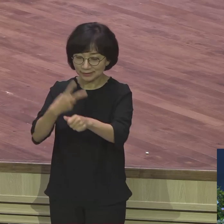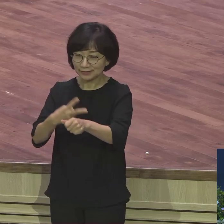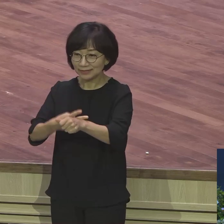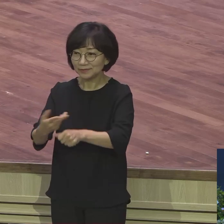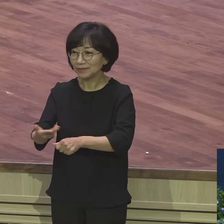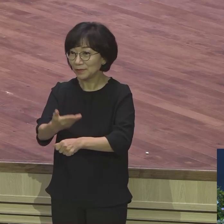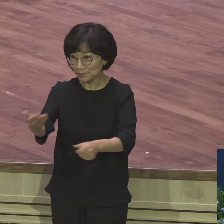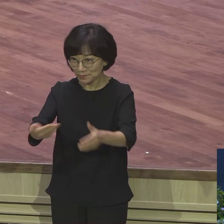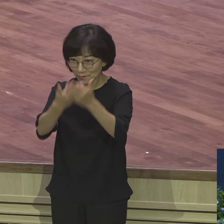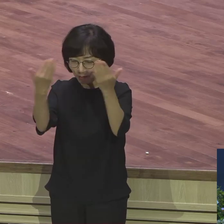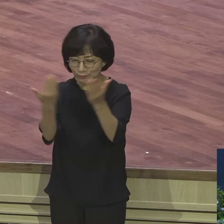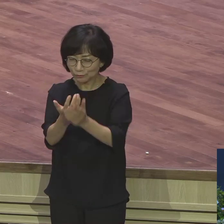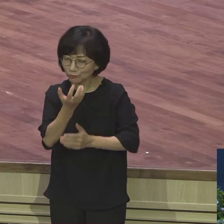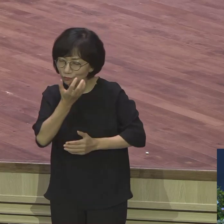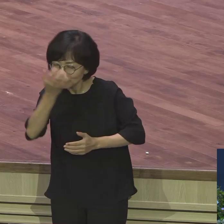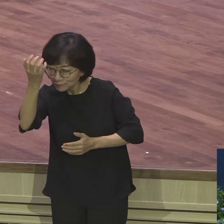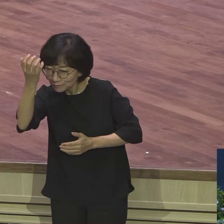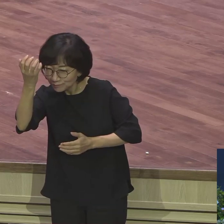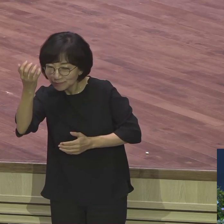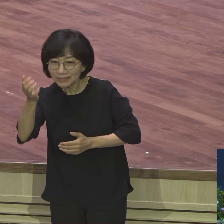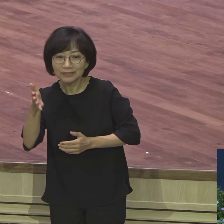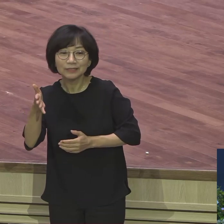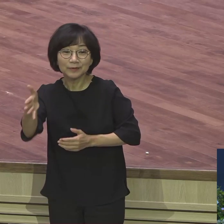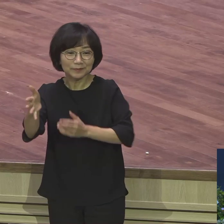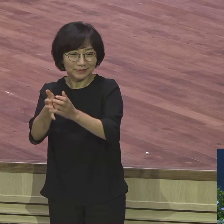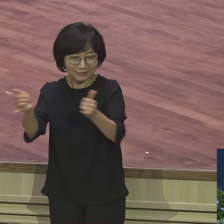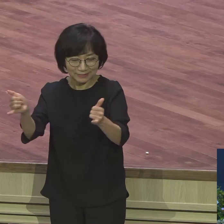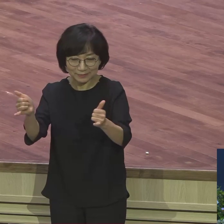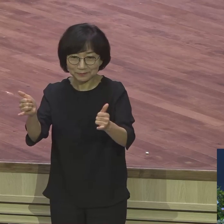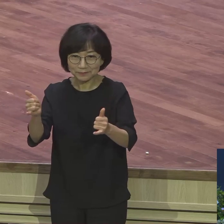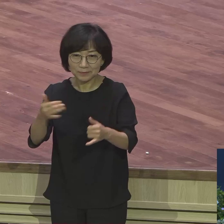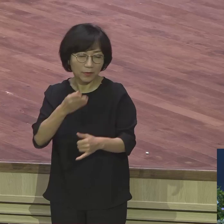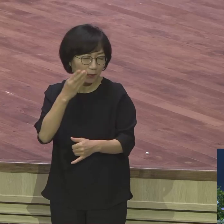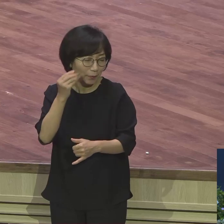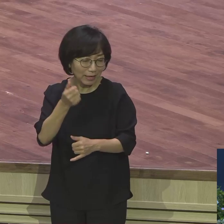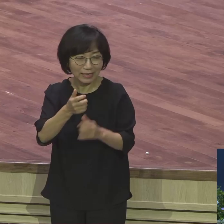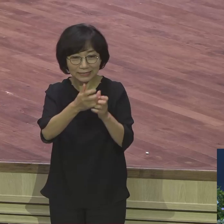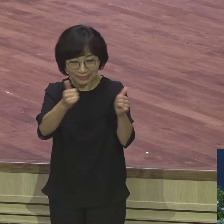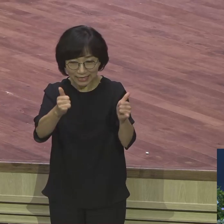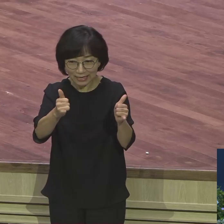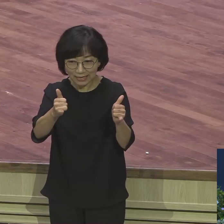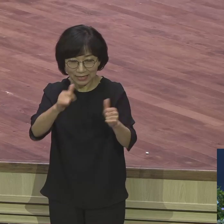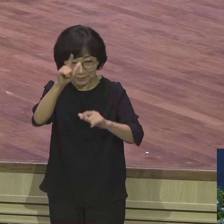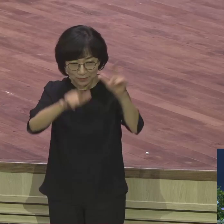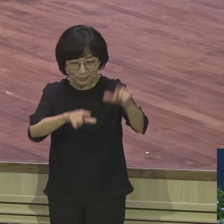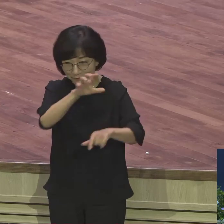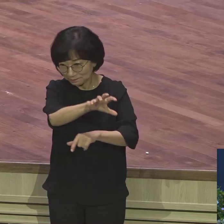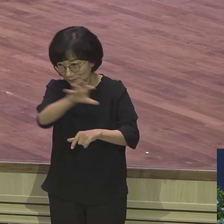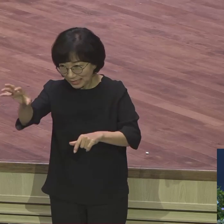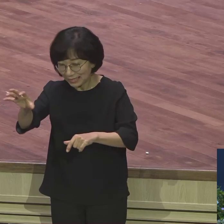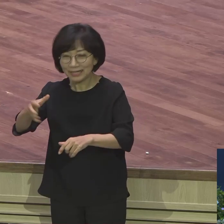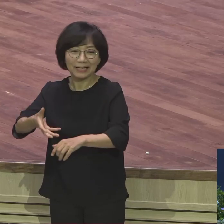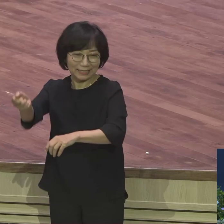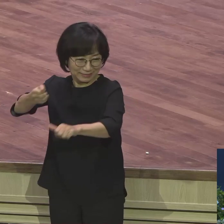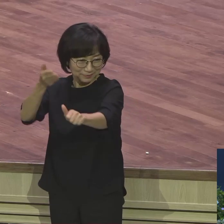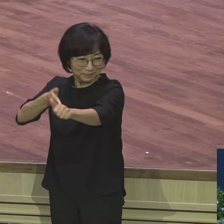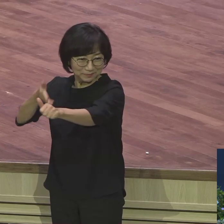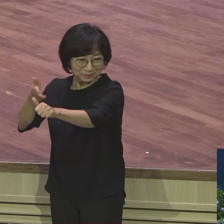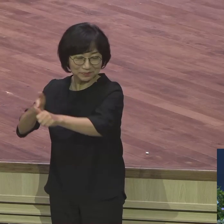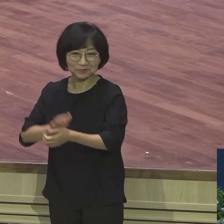형통한 자가 된 요셉처럼 여러분들 또 이 믿음 가지시길 바랍니다. 이 두 가지를 할 수 있는 무슨 말이냐.